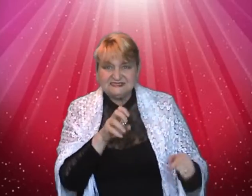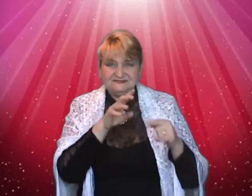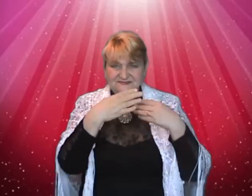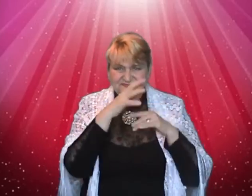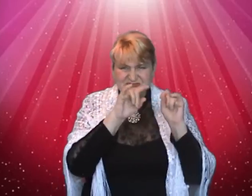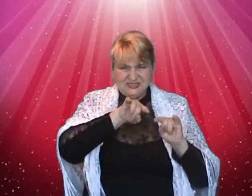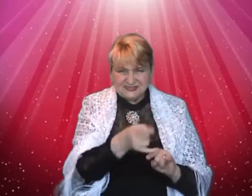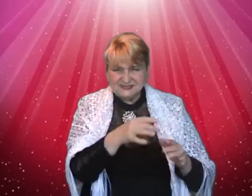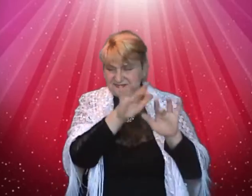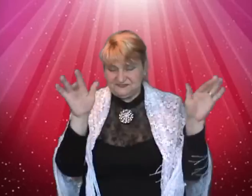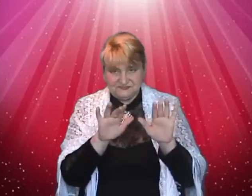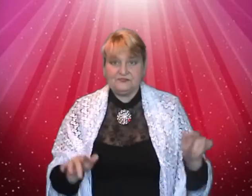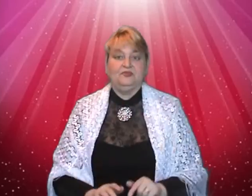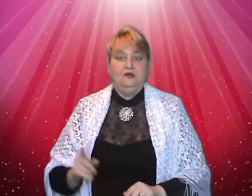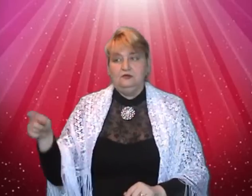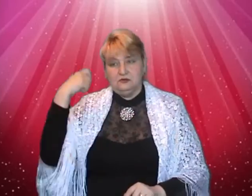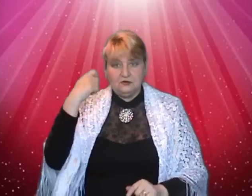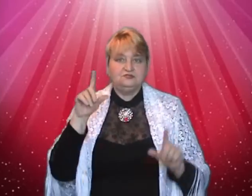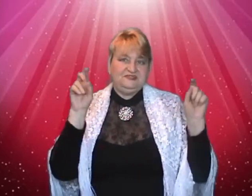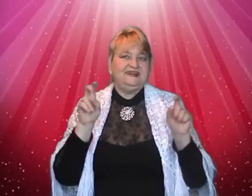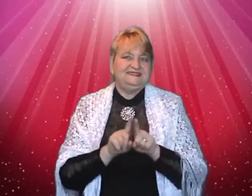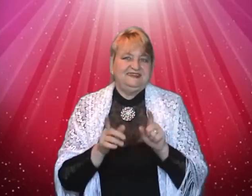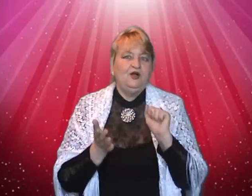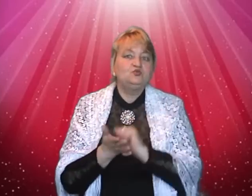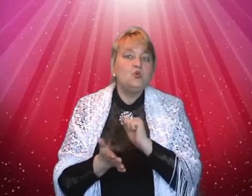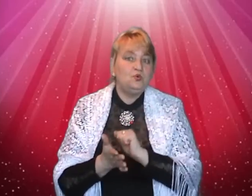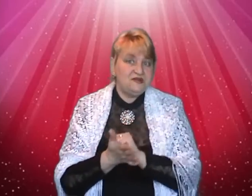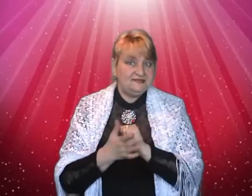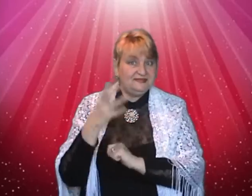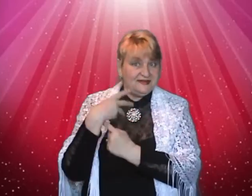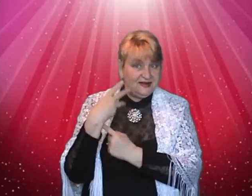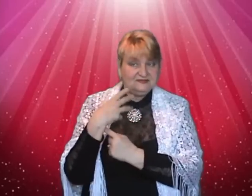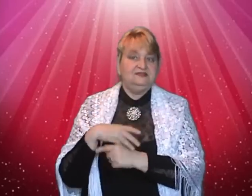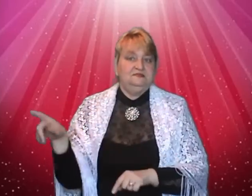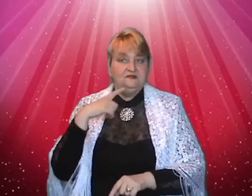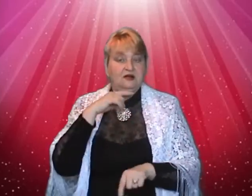Тебе Тебе Тебе